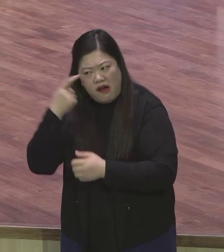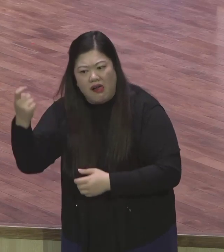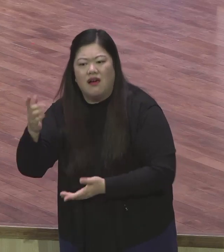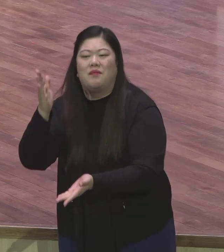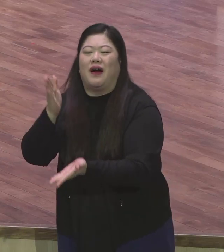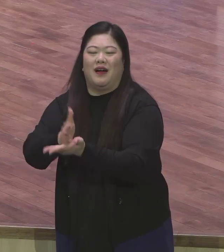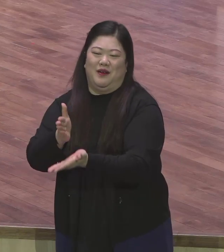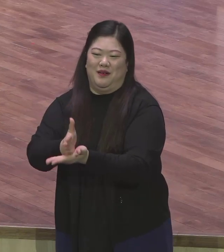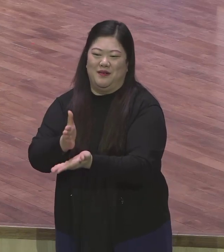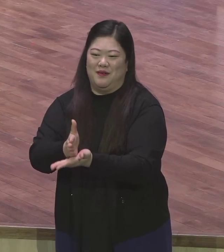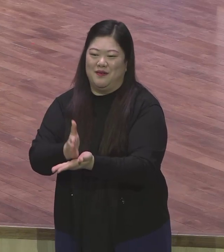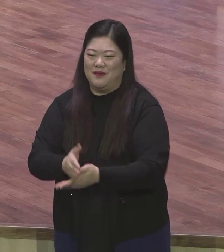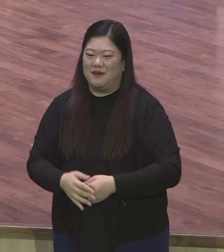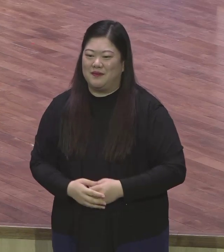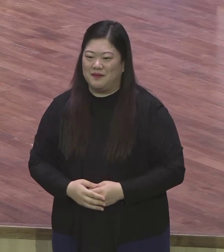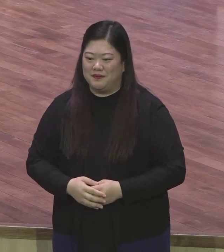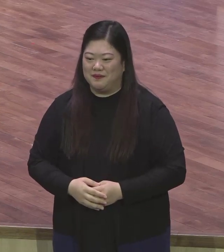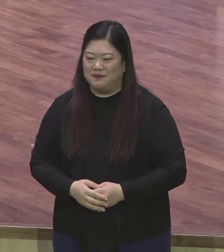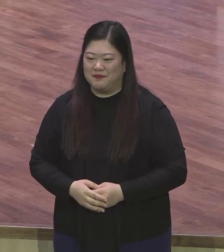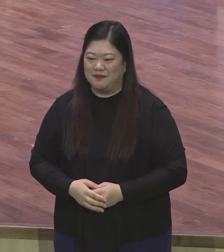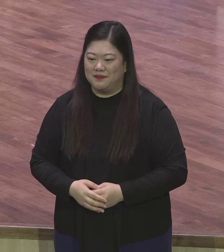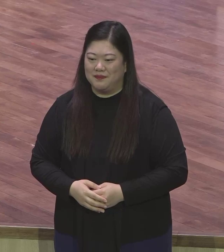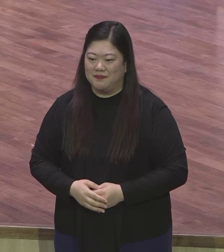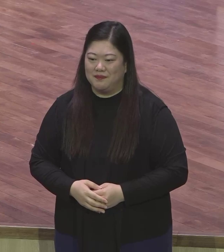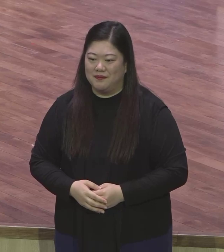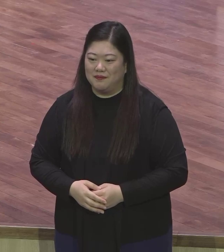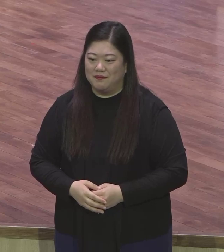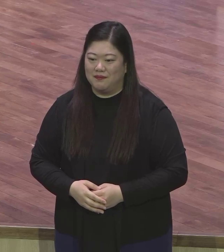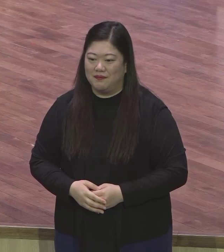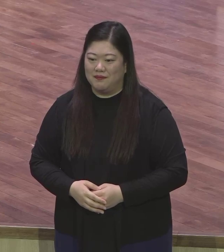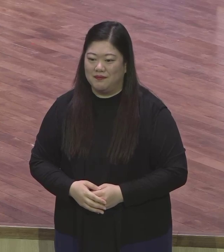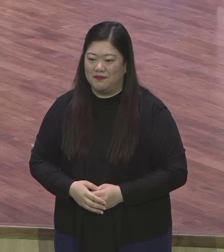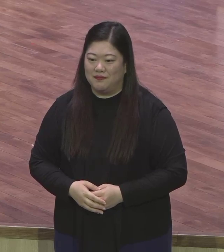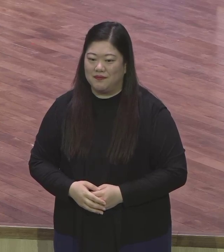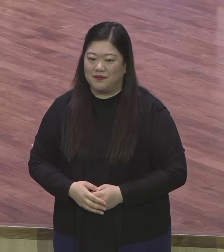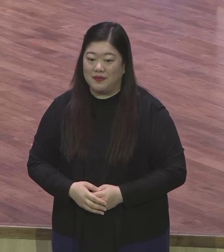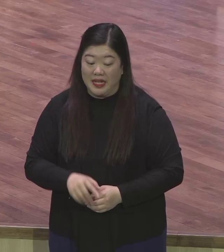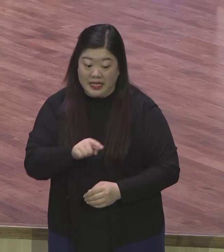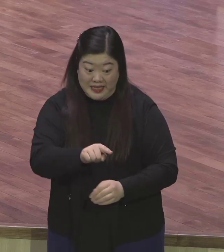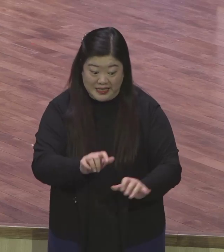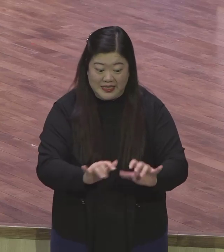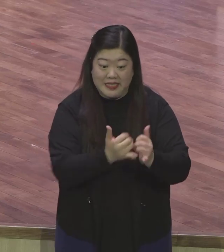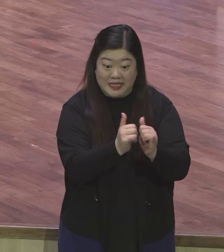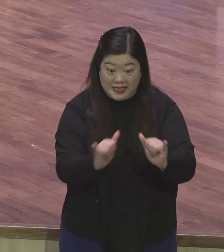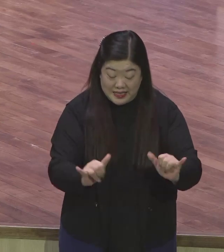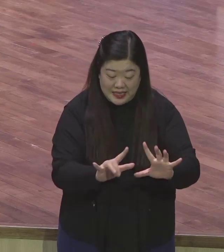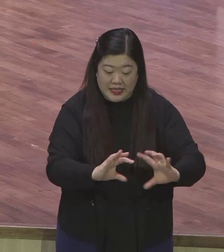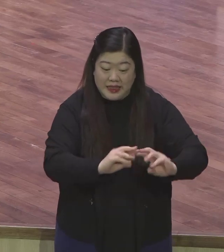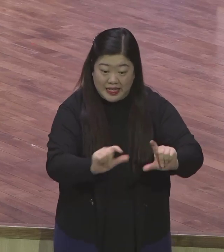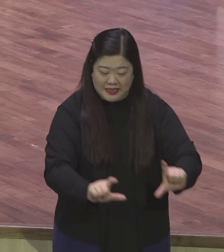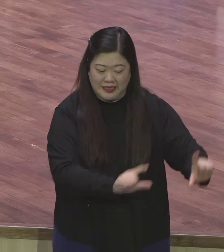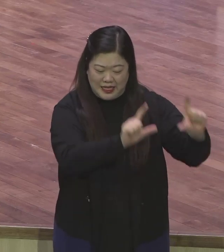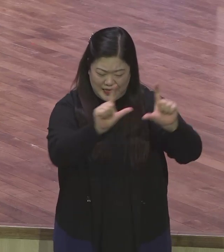우리는요 이 땅의 수고를 마치는 이 세상 끝난 날까지 우리는